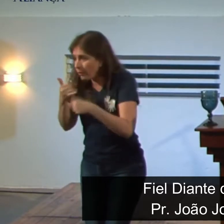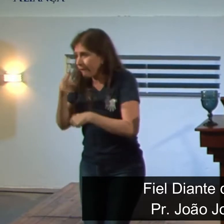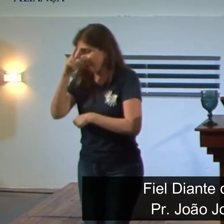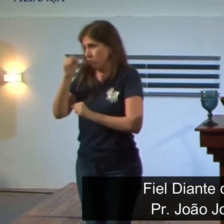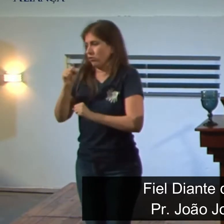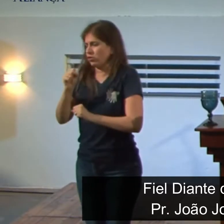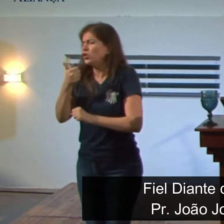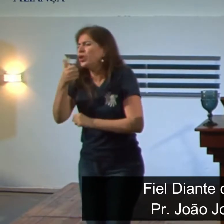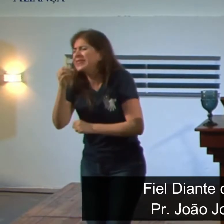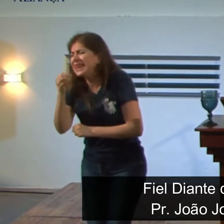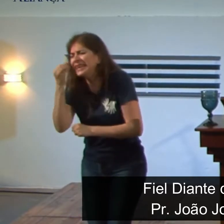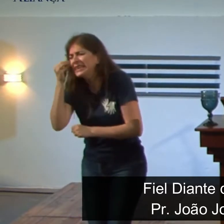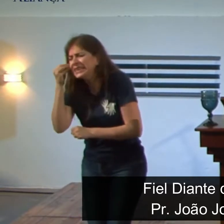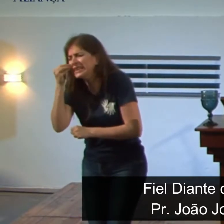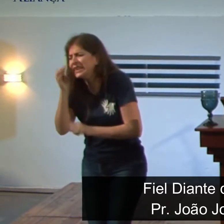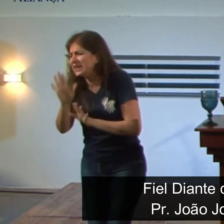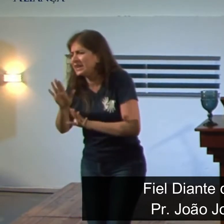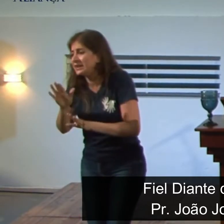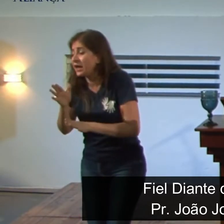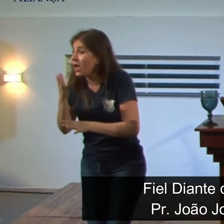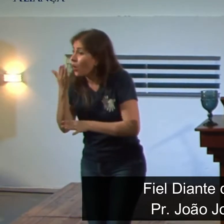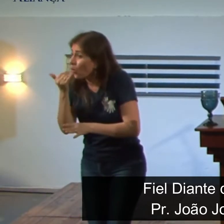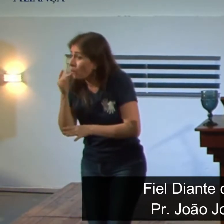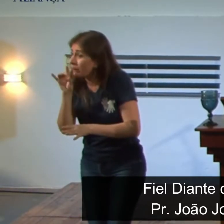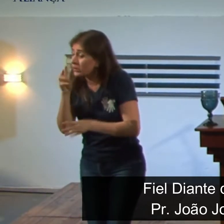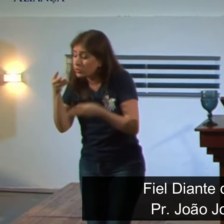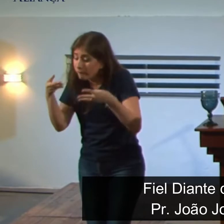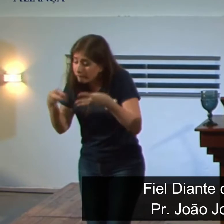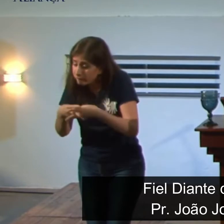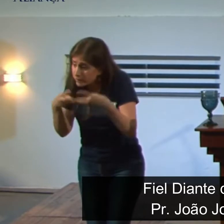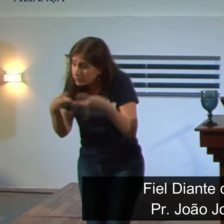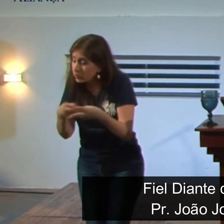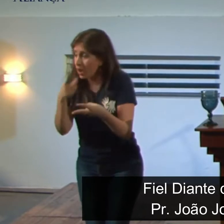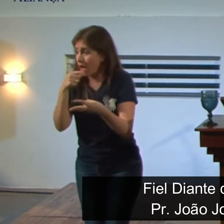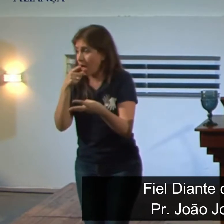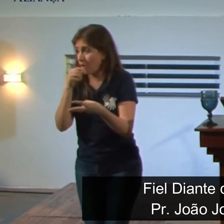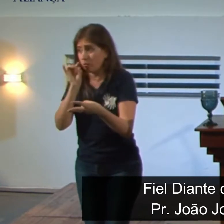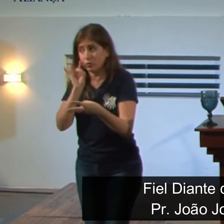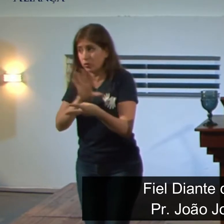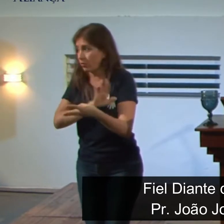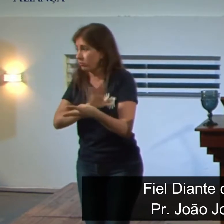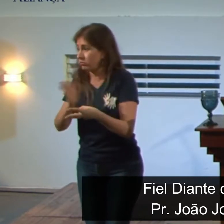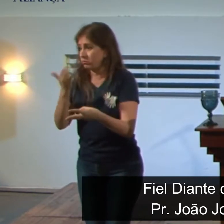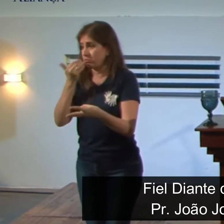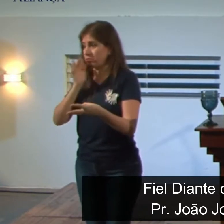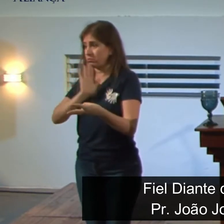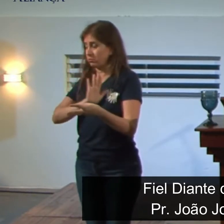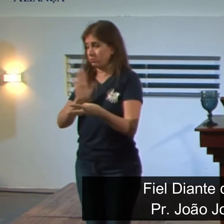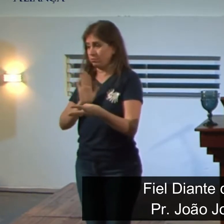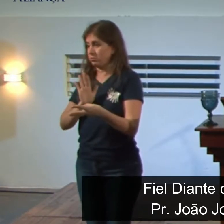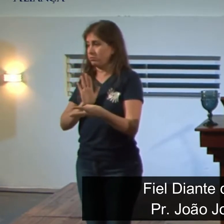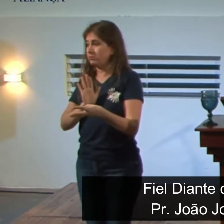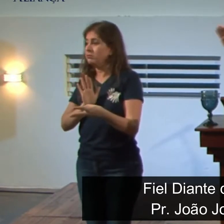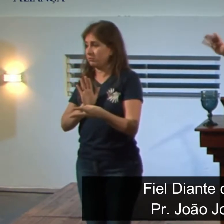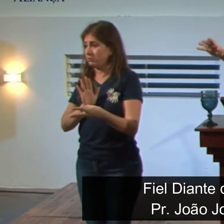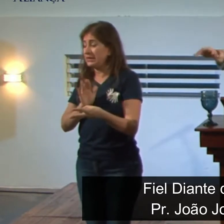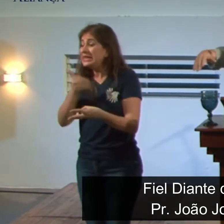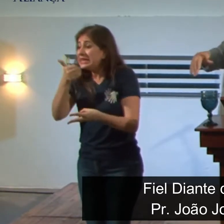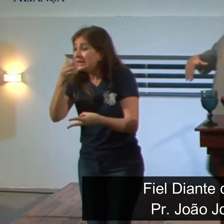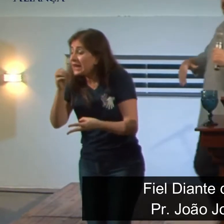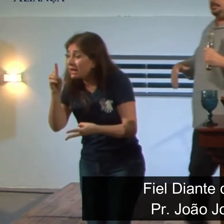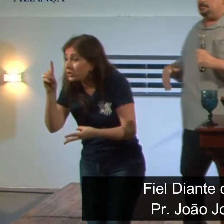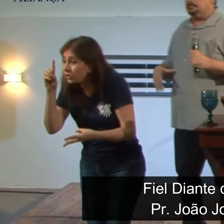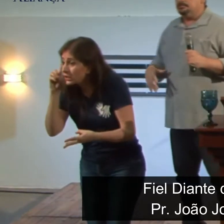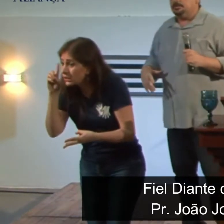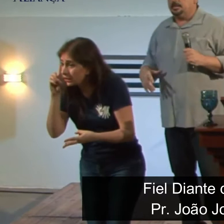dias. A gente vai comer só verdura e tomar água. Verdura e água. Se nesses dez